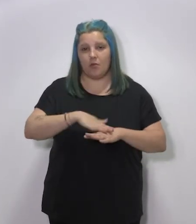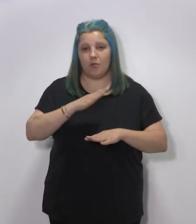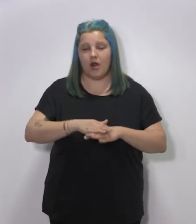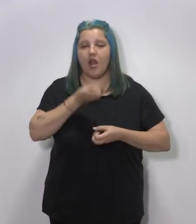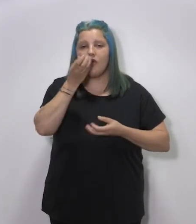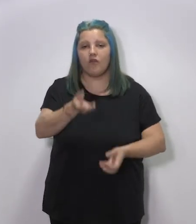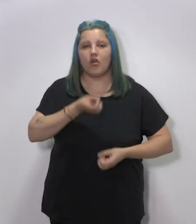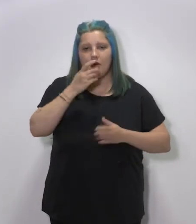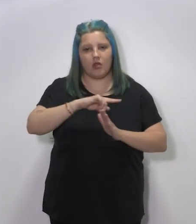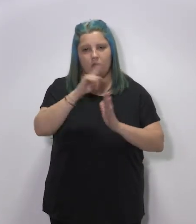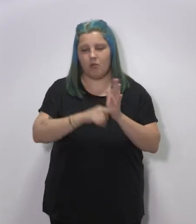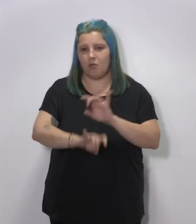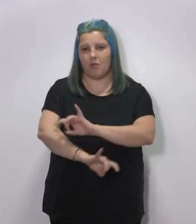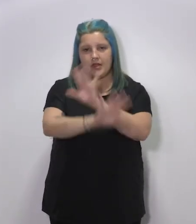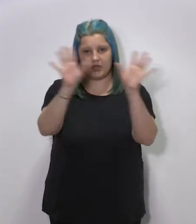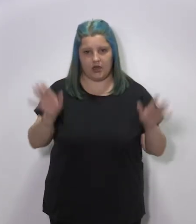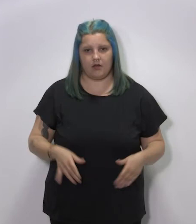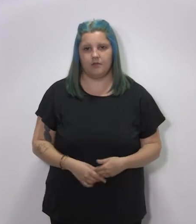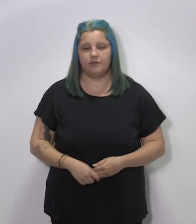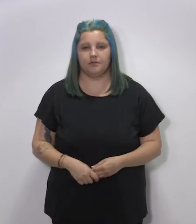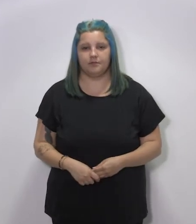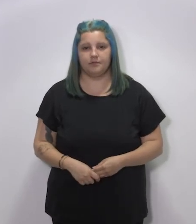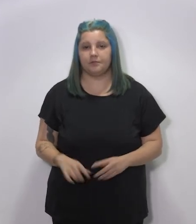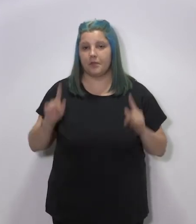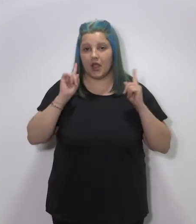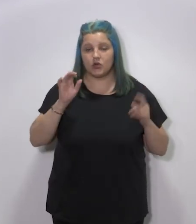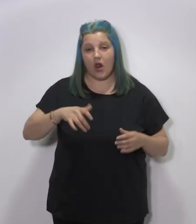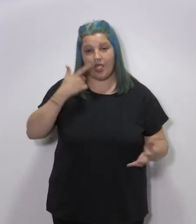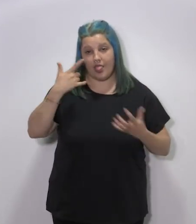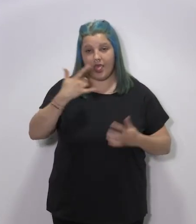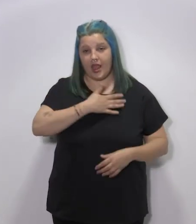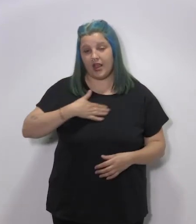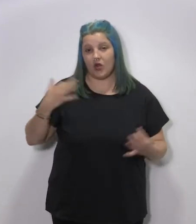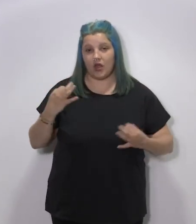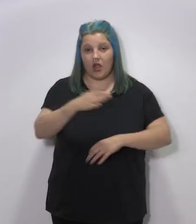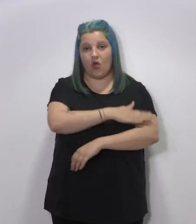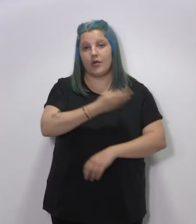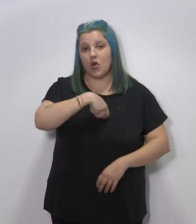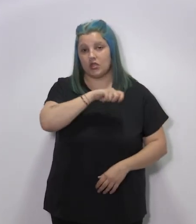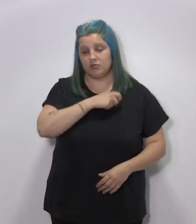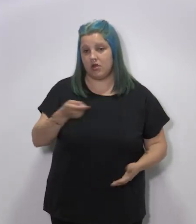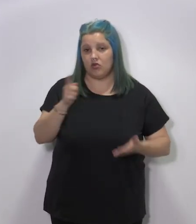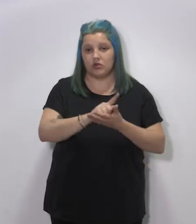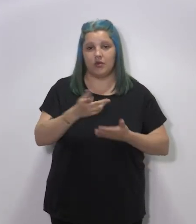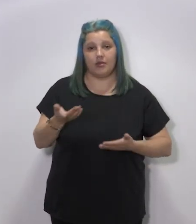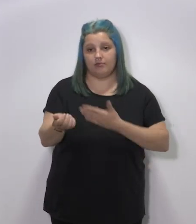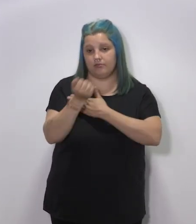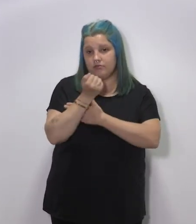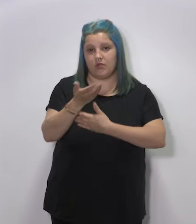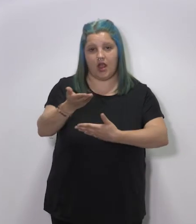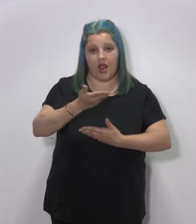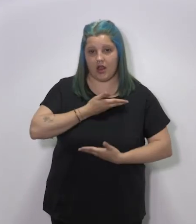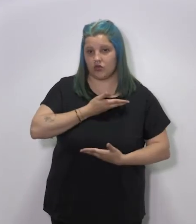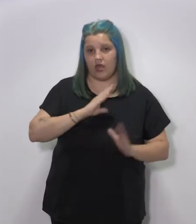para ampliar la información sobre este asunto. En cualquier caso, me gustaría destacar que el Gobierno de España vuelve a ayudar